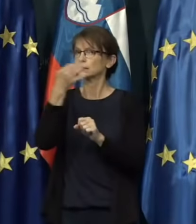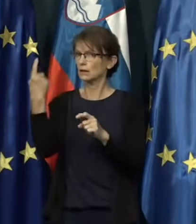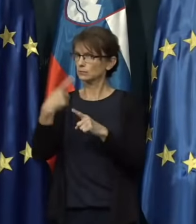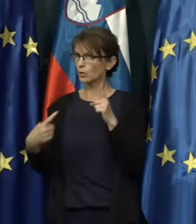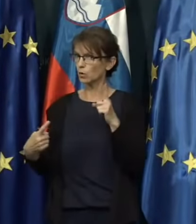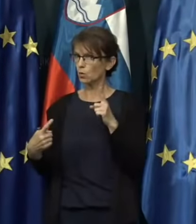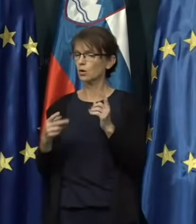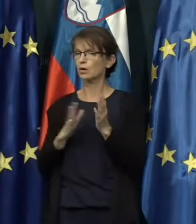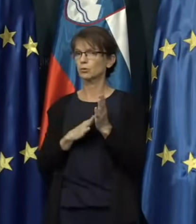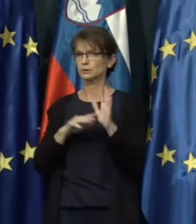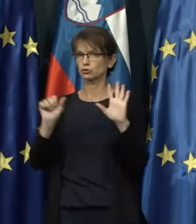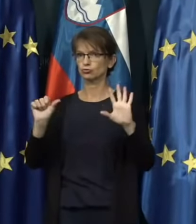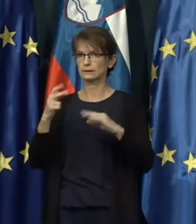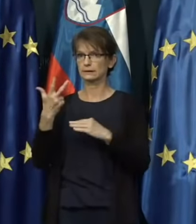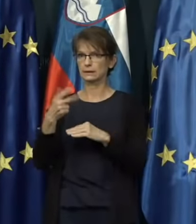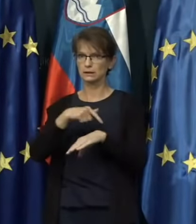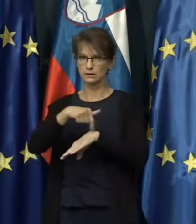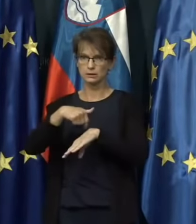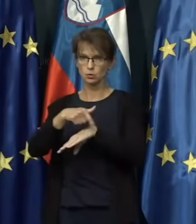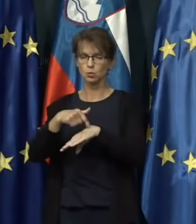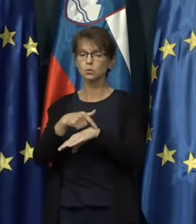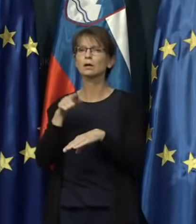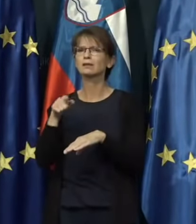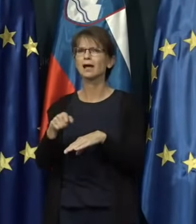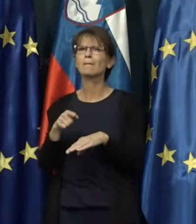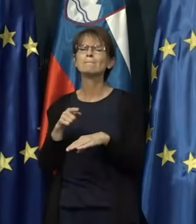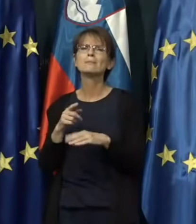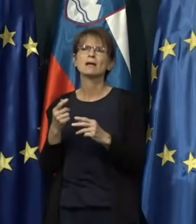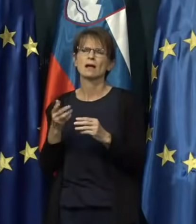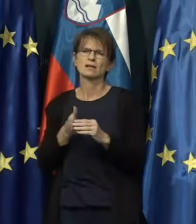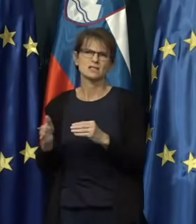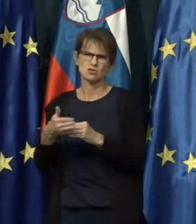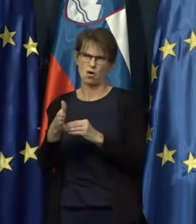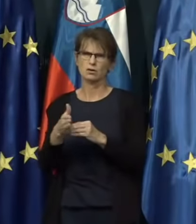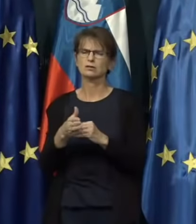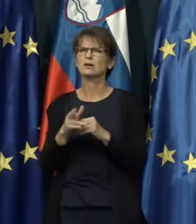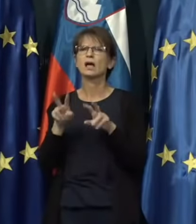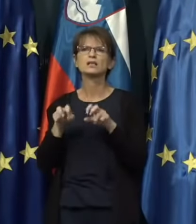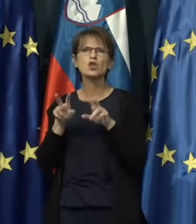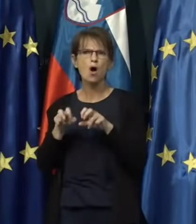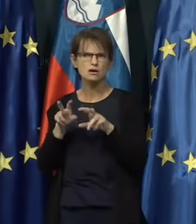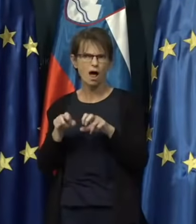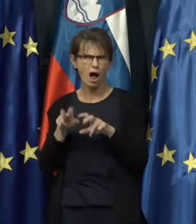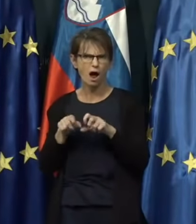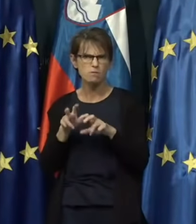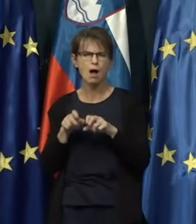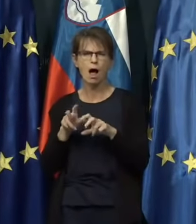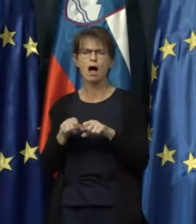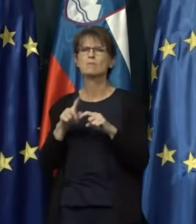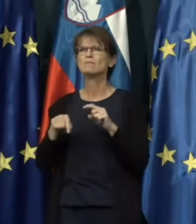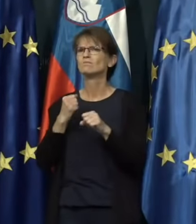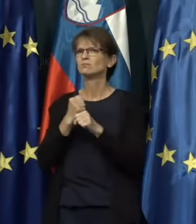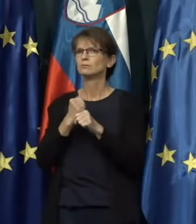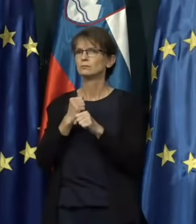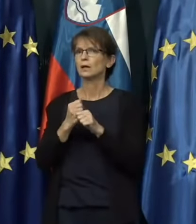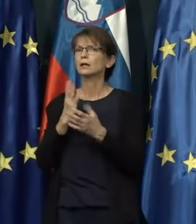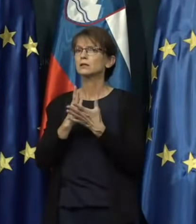na 36 ur, da bi se izognila morebitnim zlorabam, ki smo jim že bili priča.